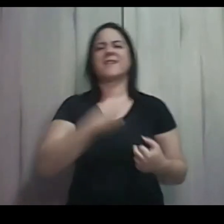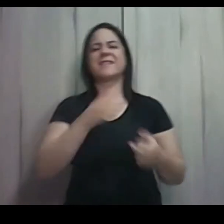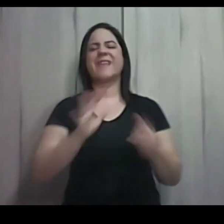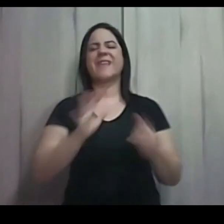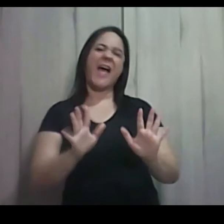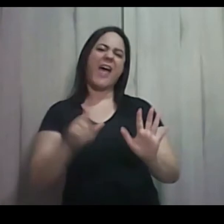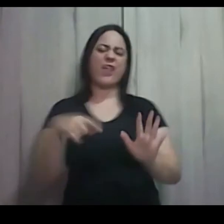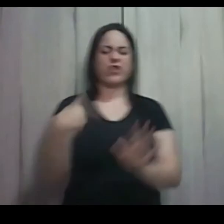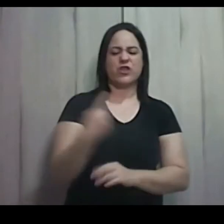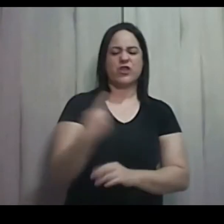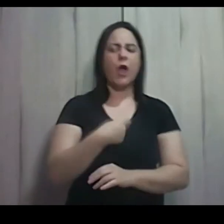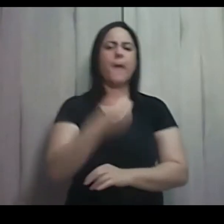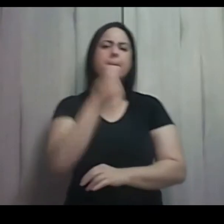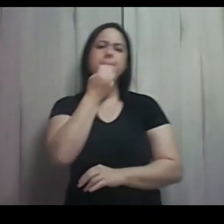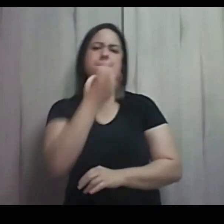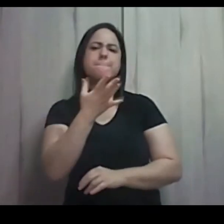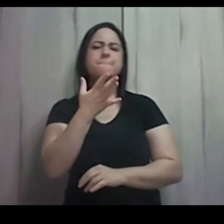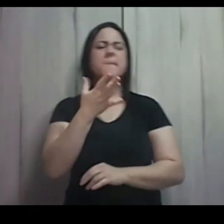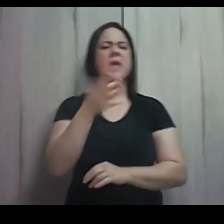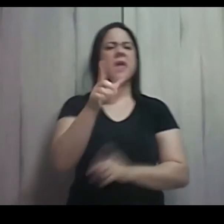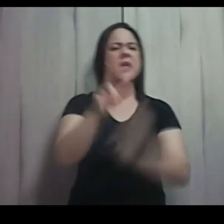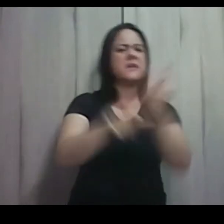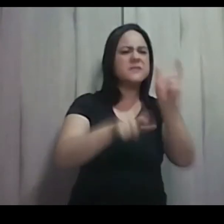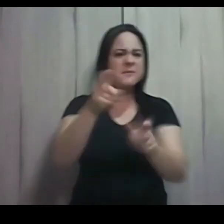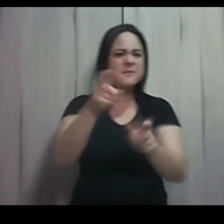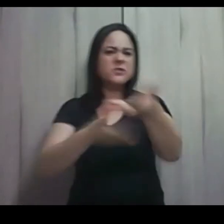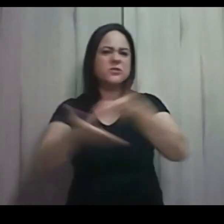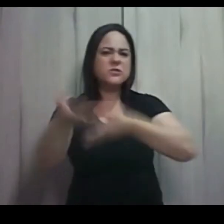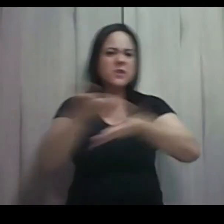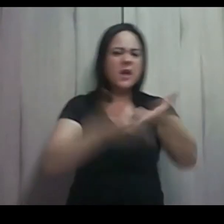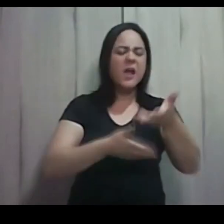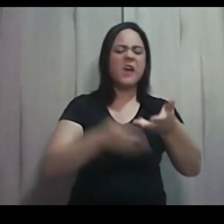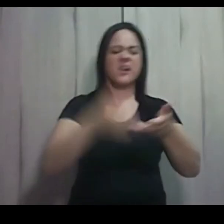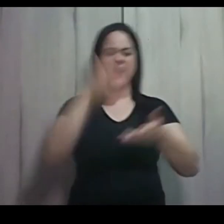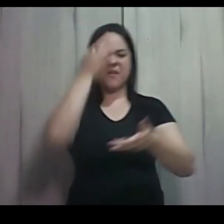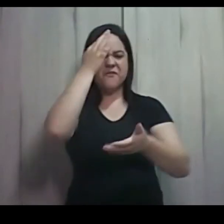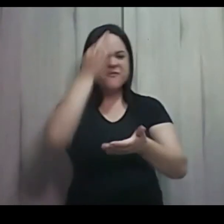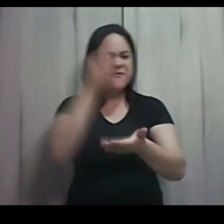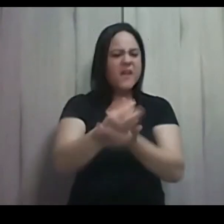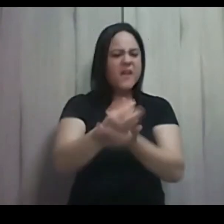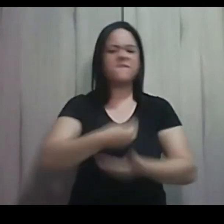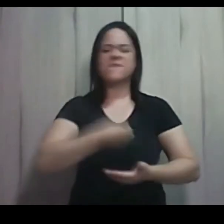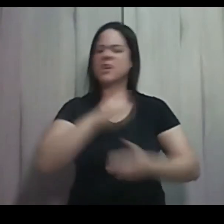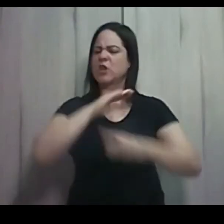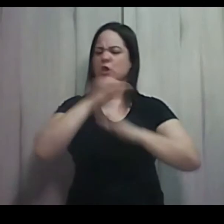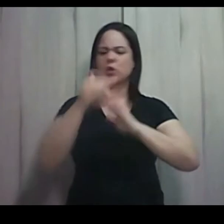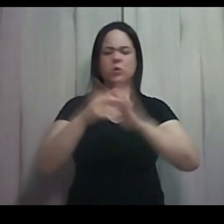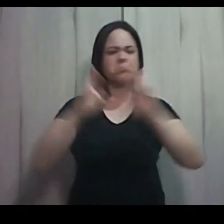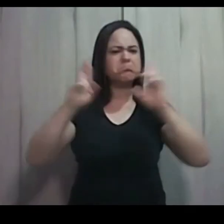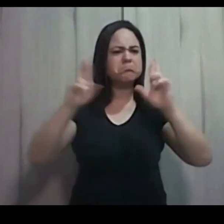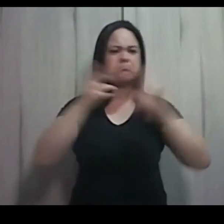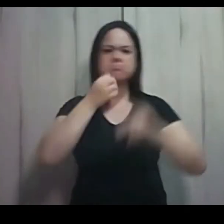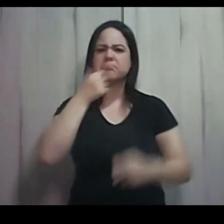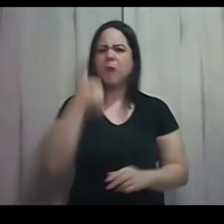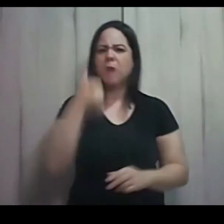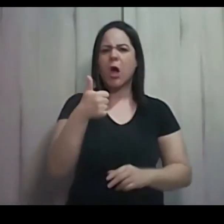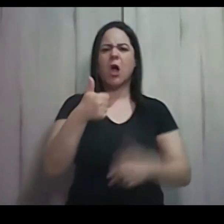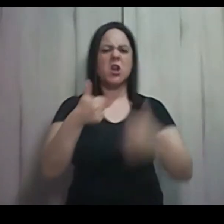bem com as pessoas, através da nossa fé, tudo vai dar certo, vai dar tudo certo, vai ficar todo mundo feliz,